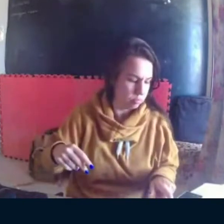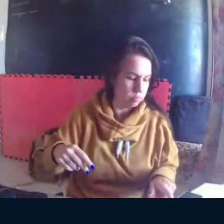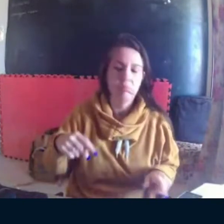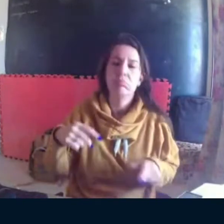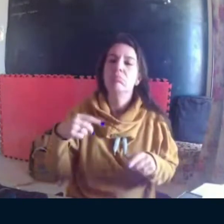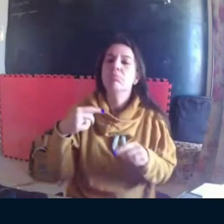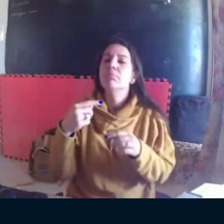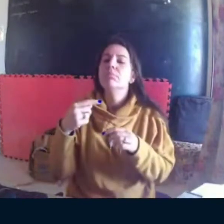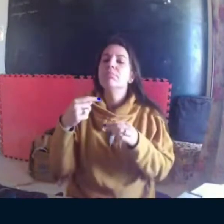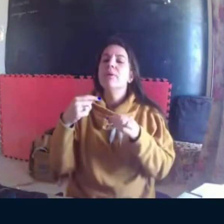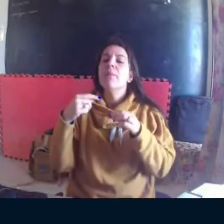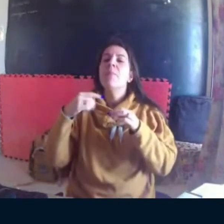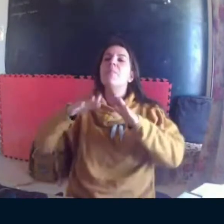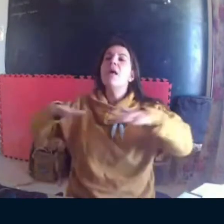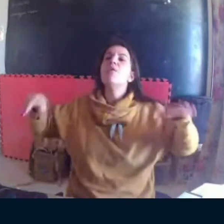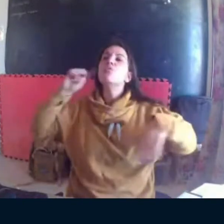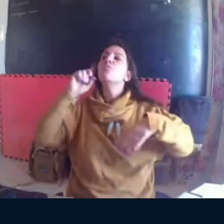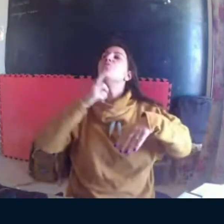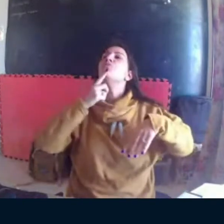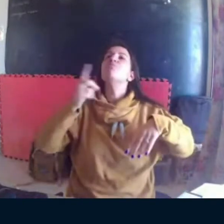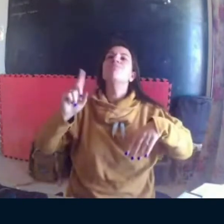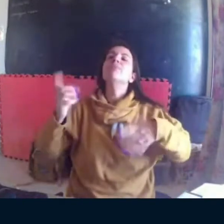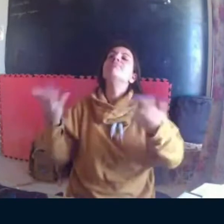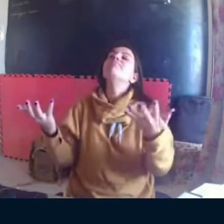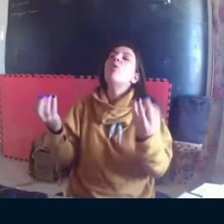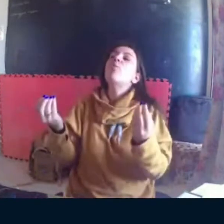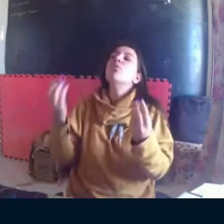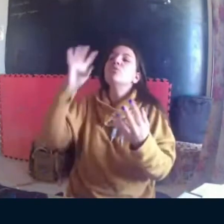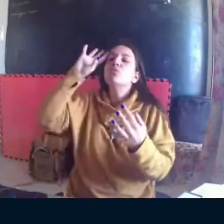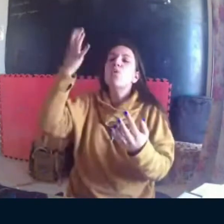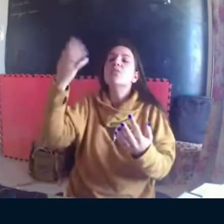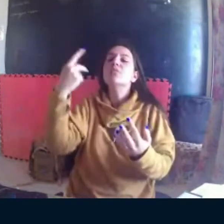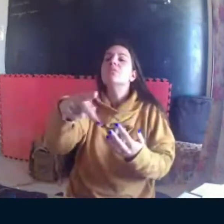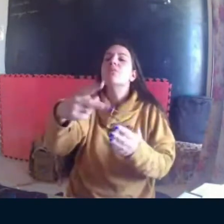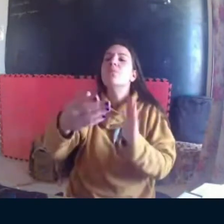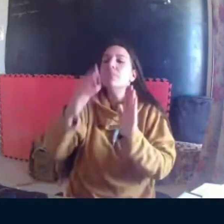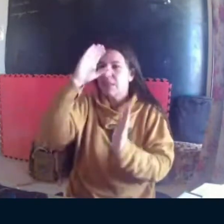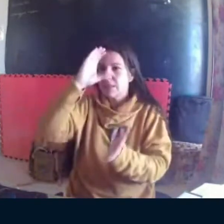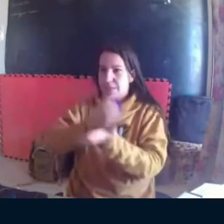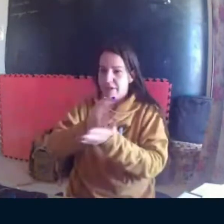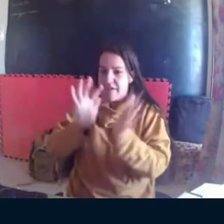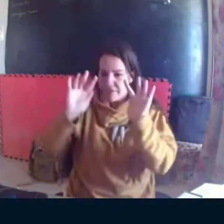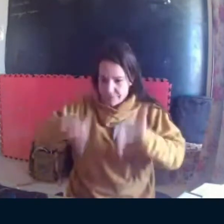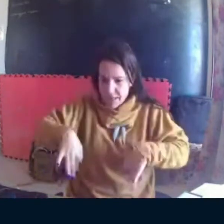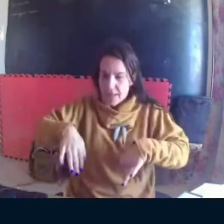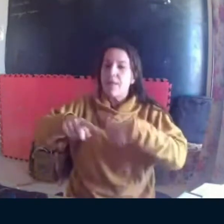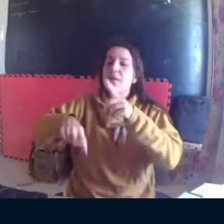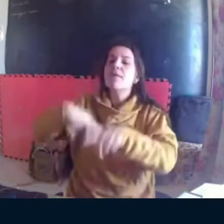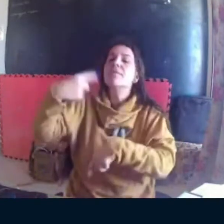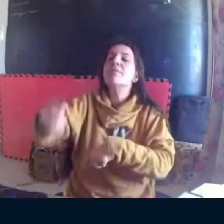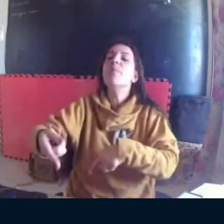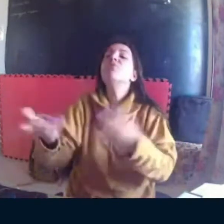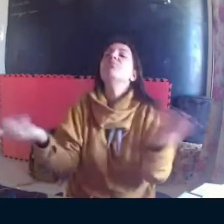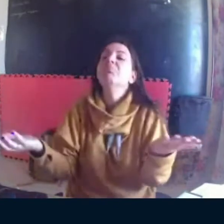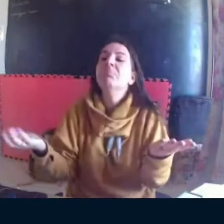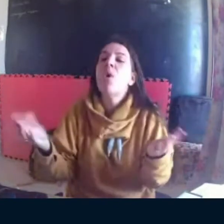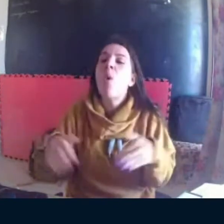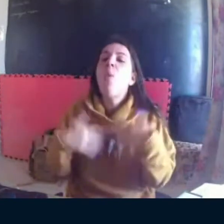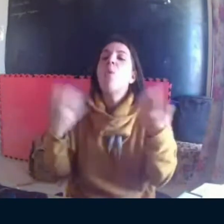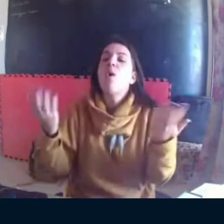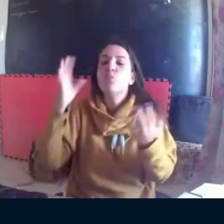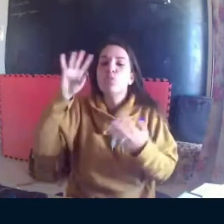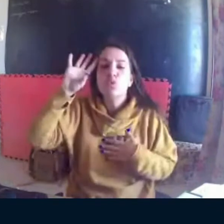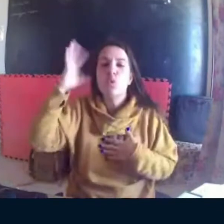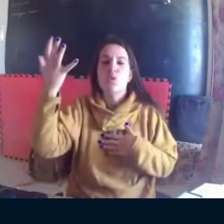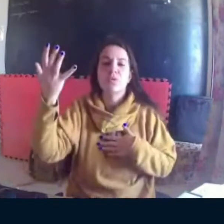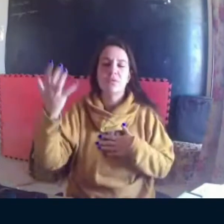musical. Citou isso na página 146. Então, questiona, qual seria a solução disso? Rever o